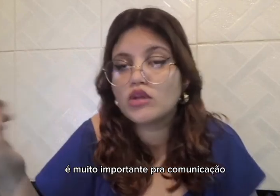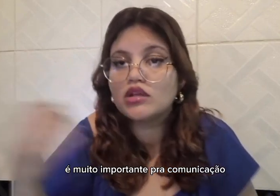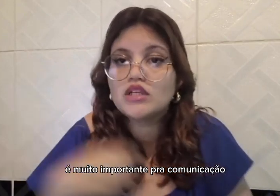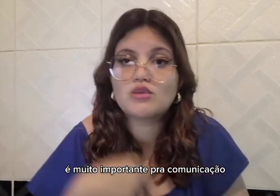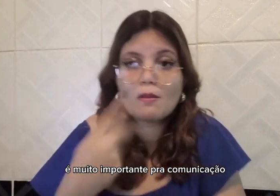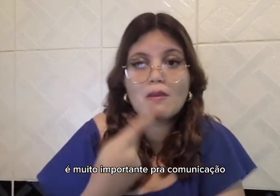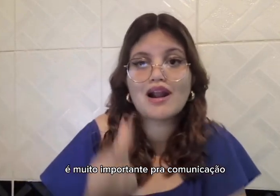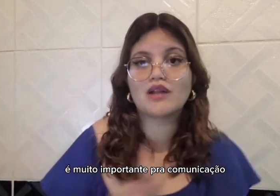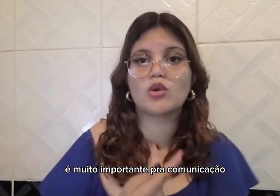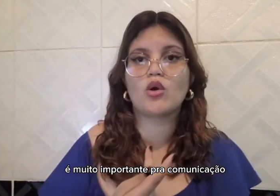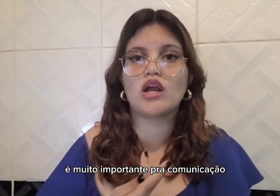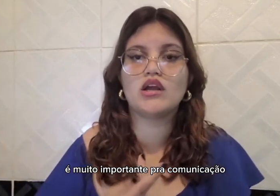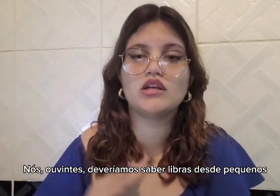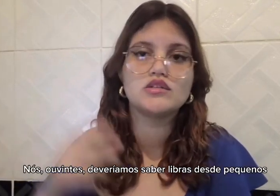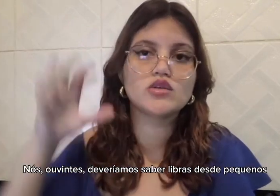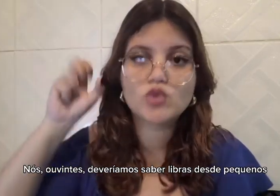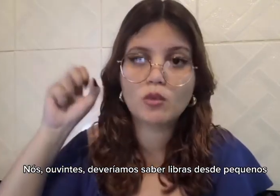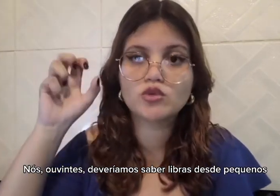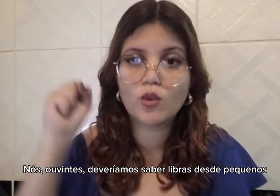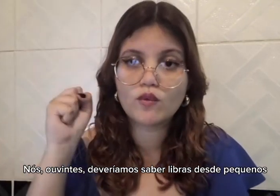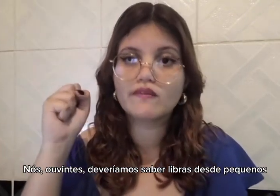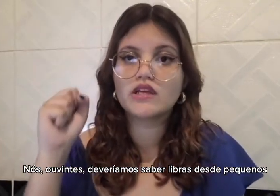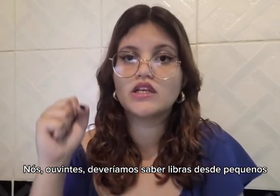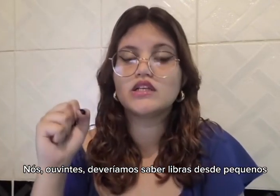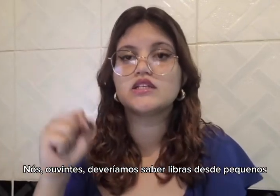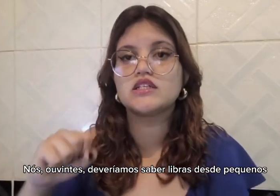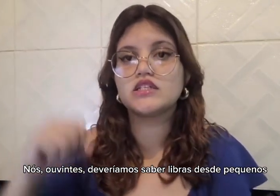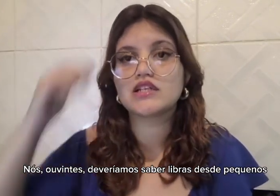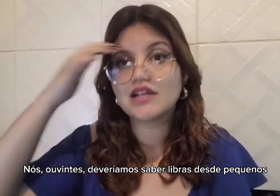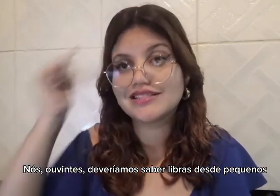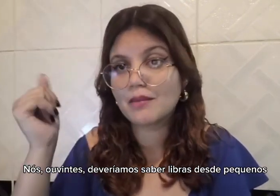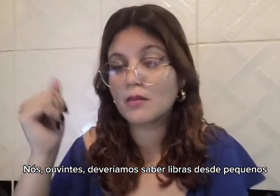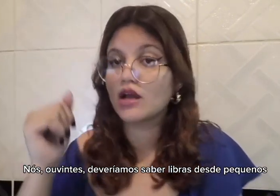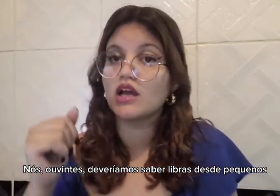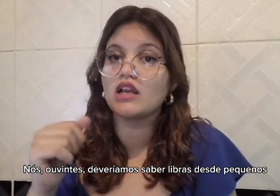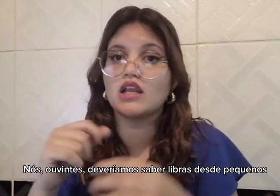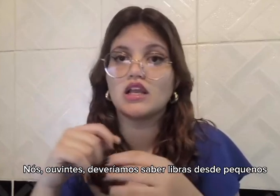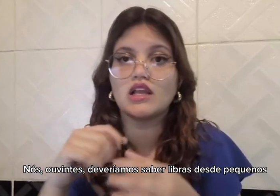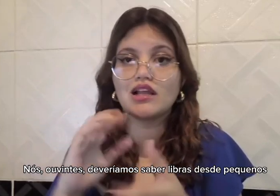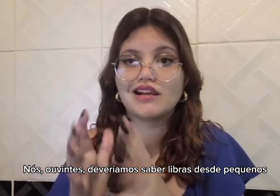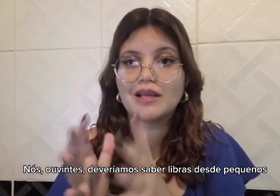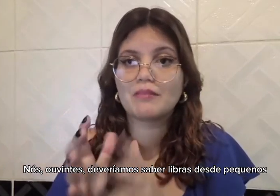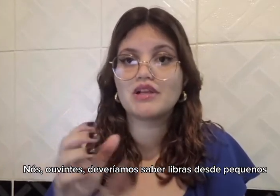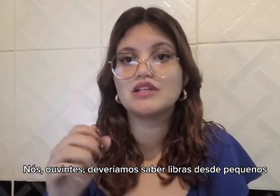deveríamos saber Libras desde pequenos. Estudar nas escolas.